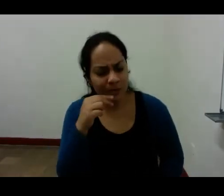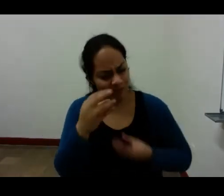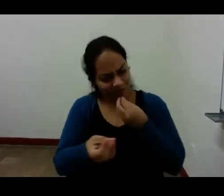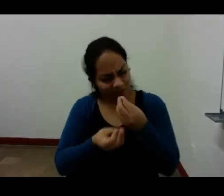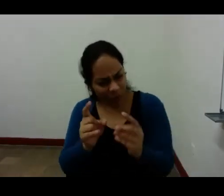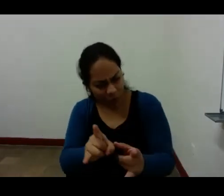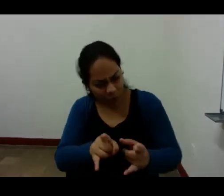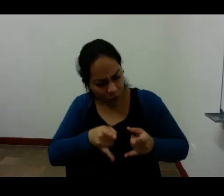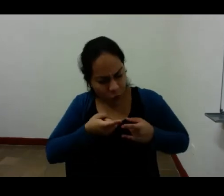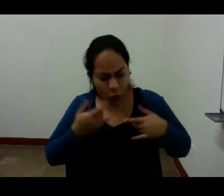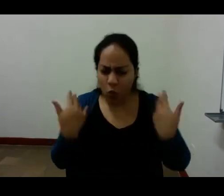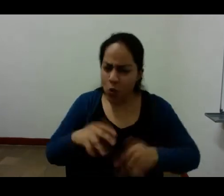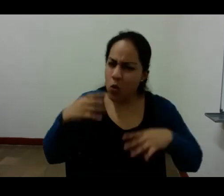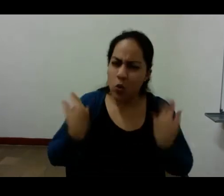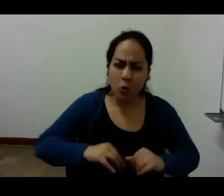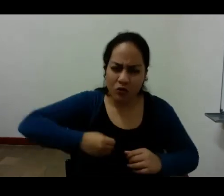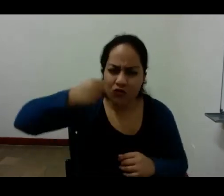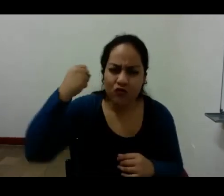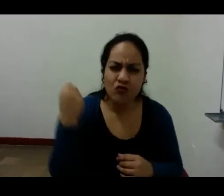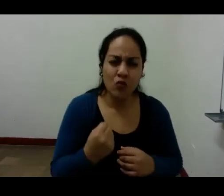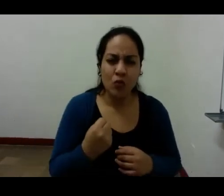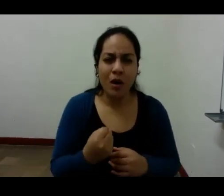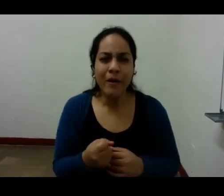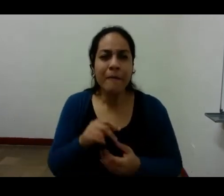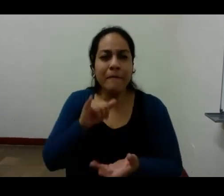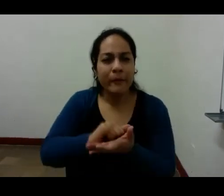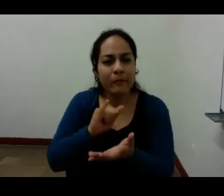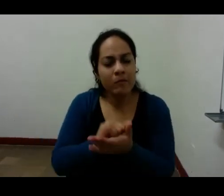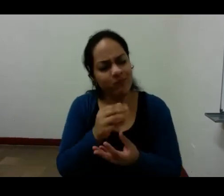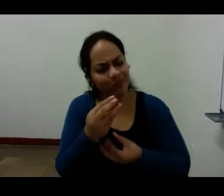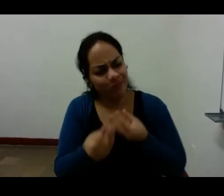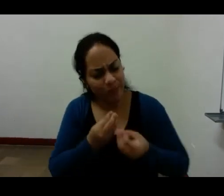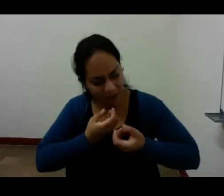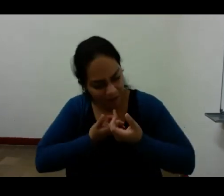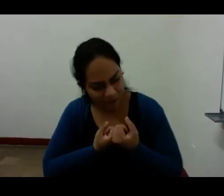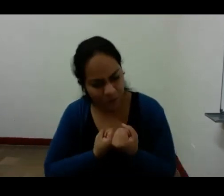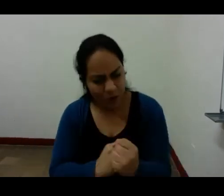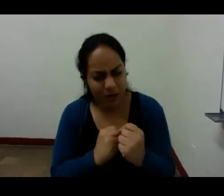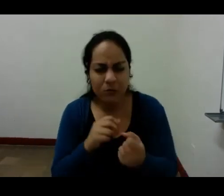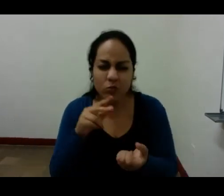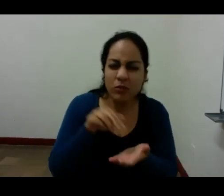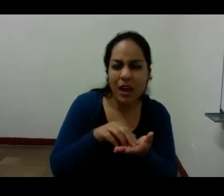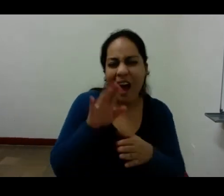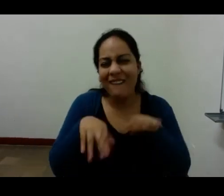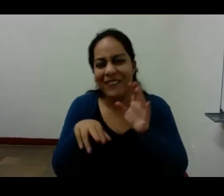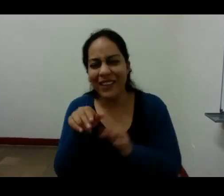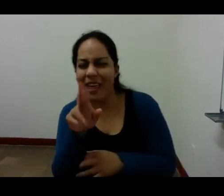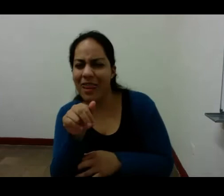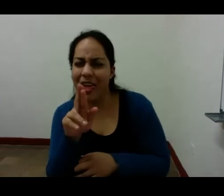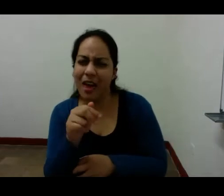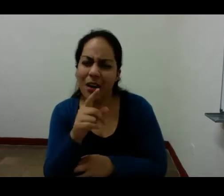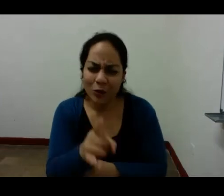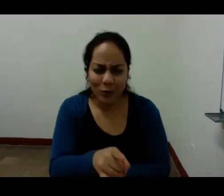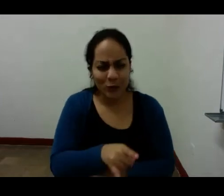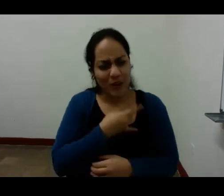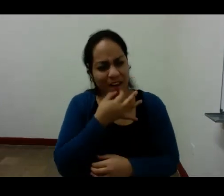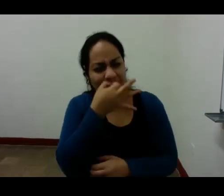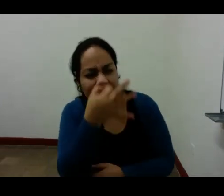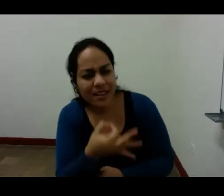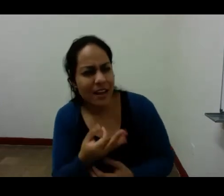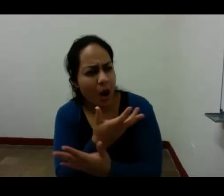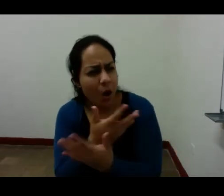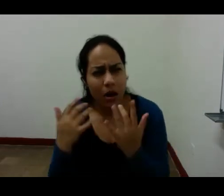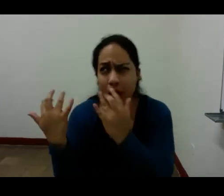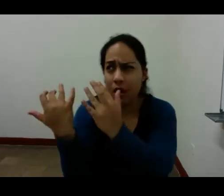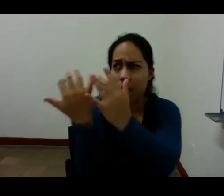es el esfuerzo como él mismo dice extrañamente de tornar real las ilusiones o